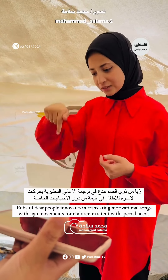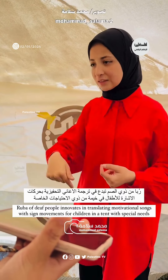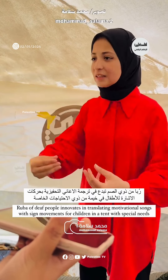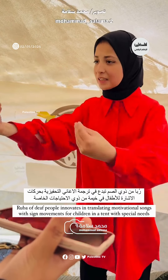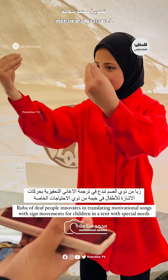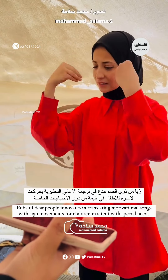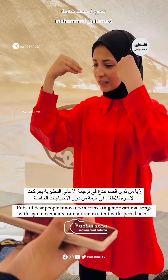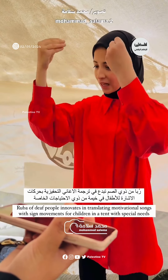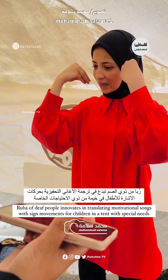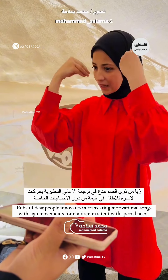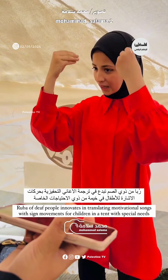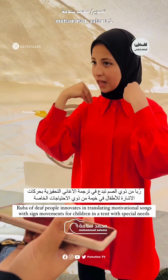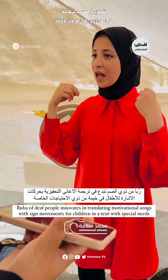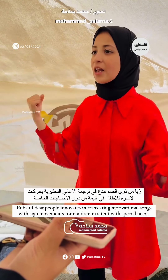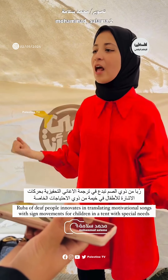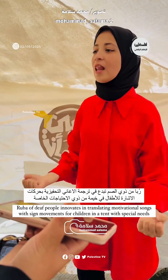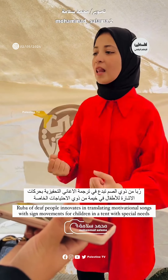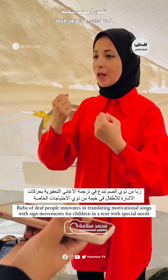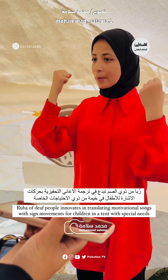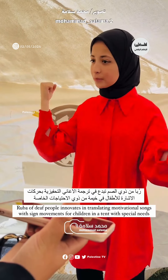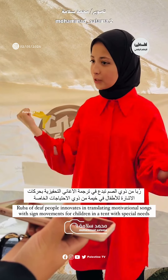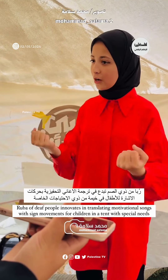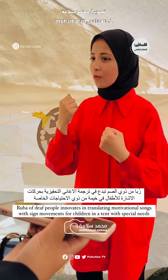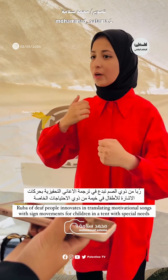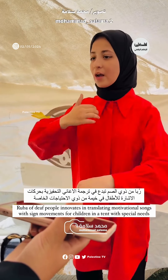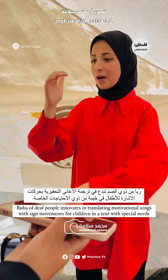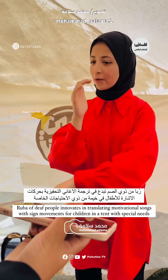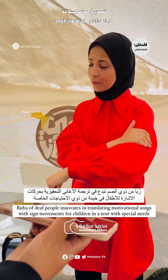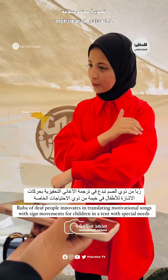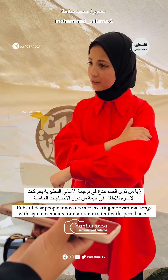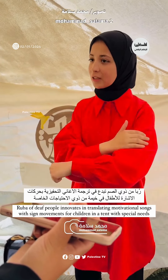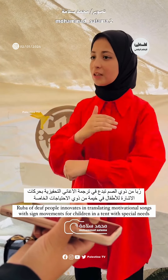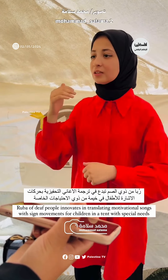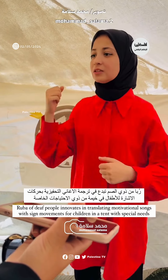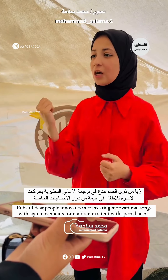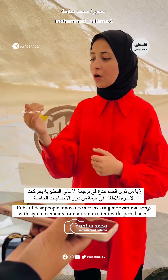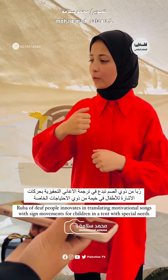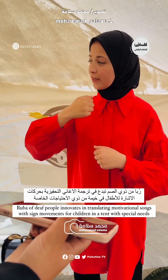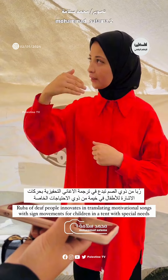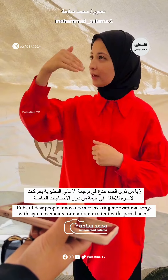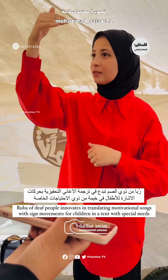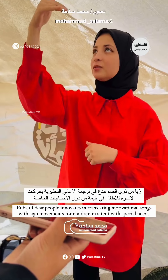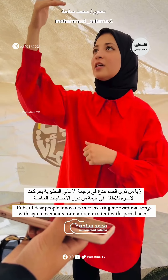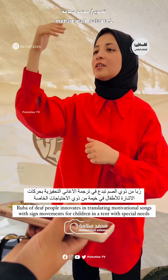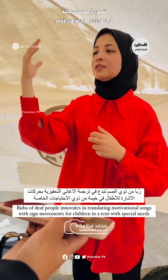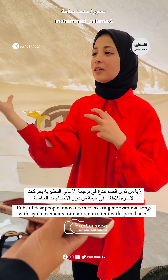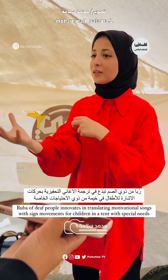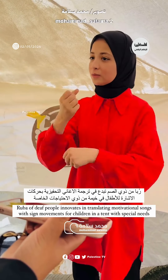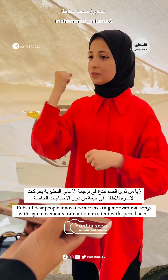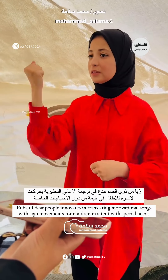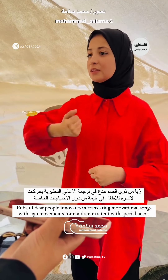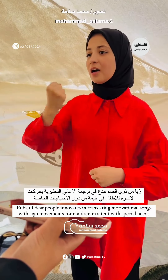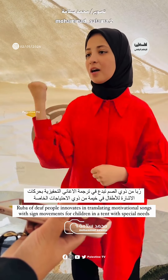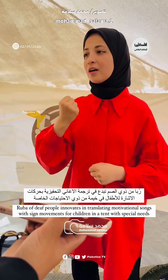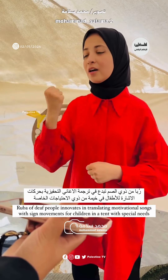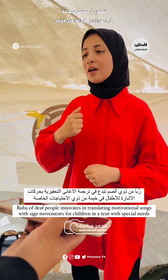أسلي يتعب في الزمان ده بكرة يعبد المعنفات